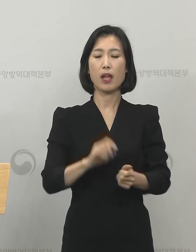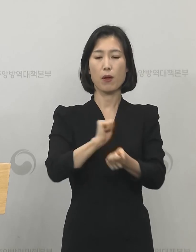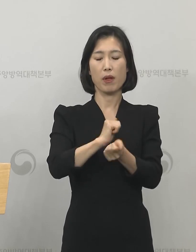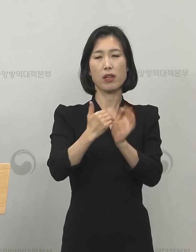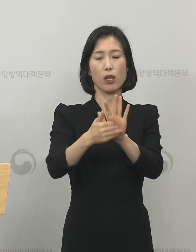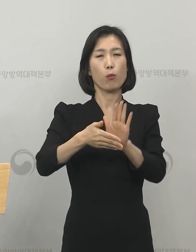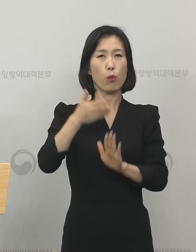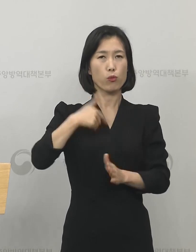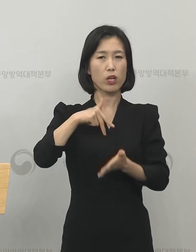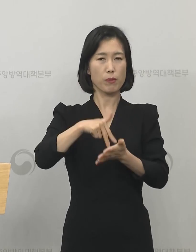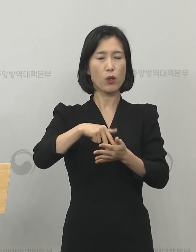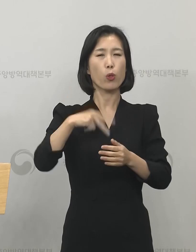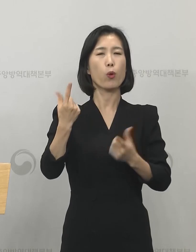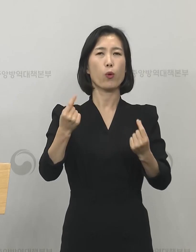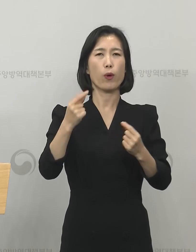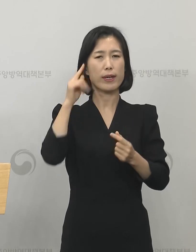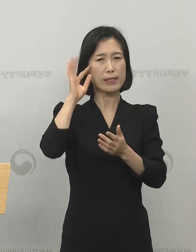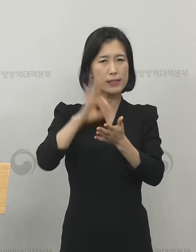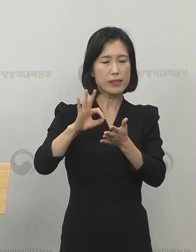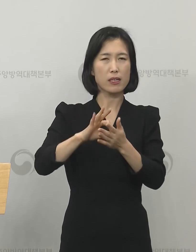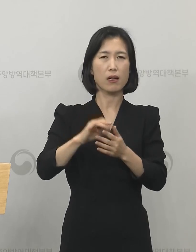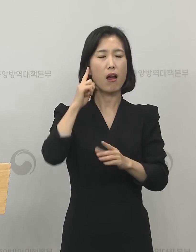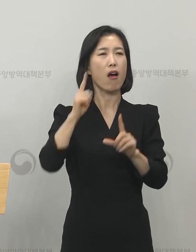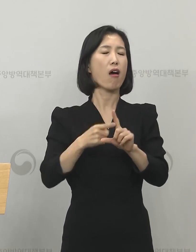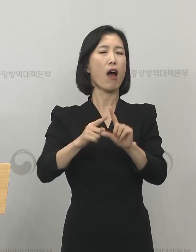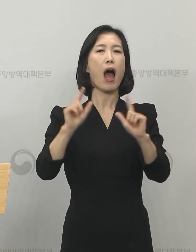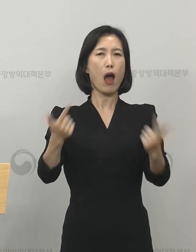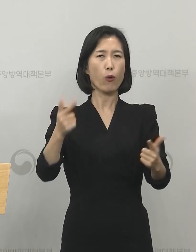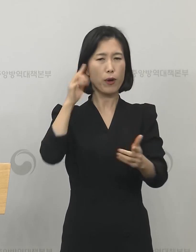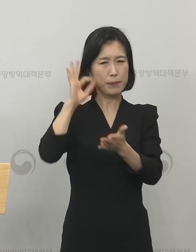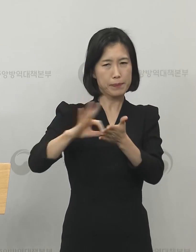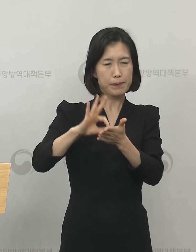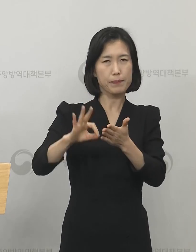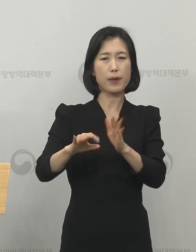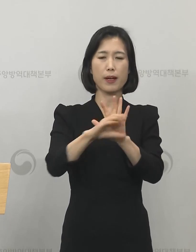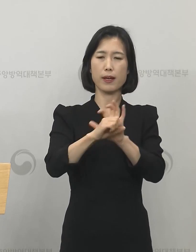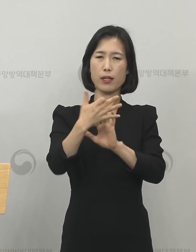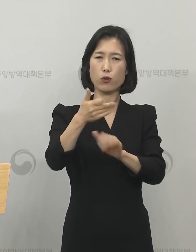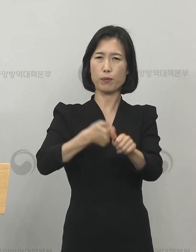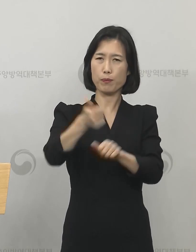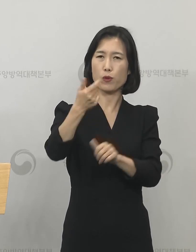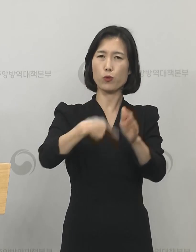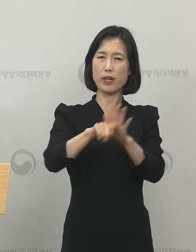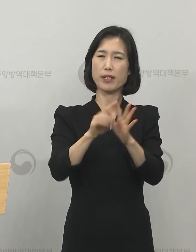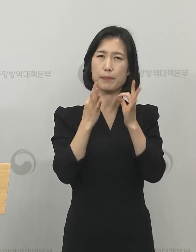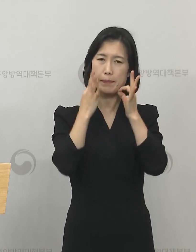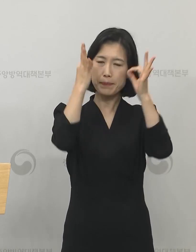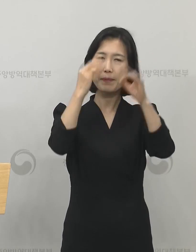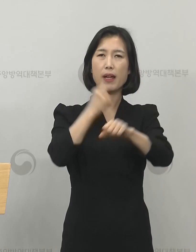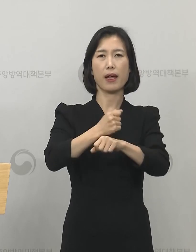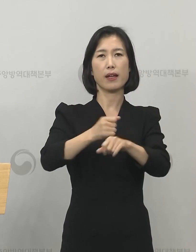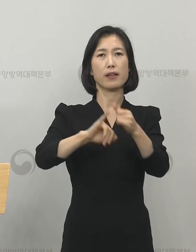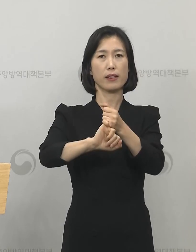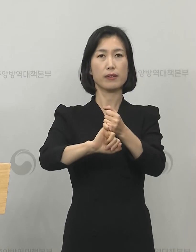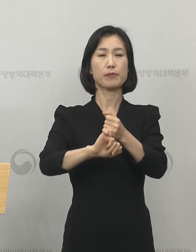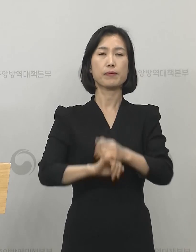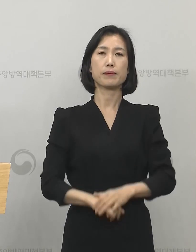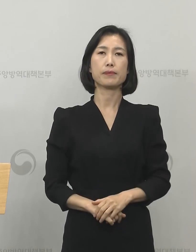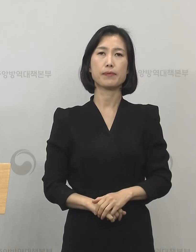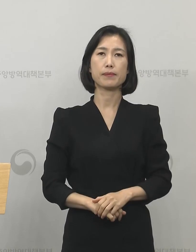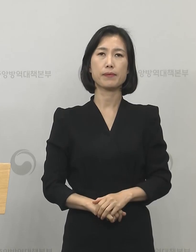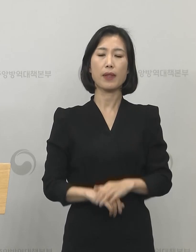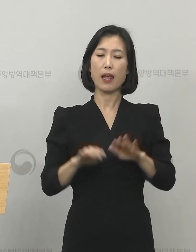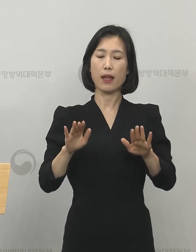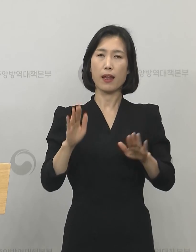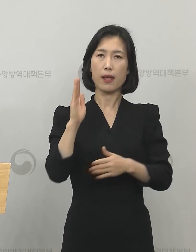방역당국도 긴장을 늦추지 않고 코로나19 방역에 최선을 다하겠습니다. 지금부터